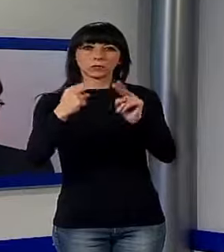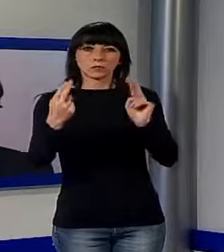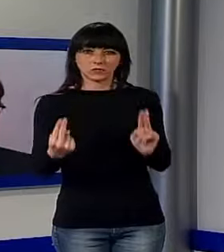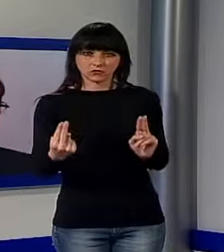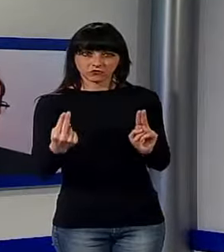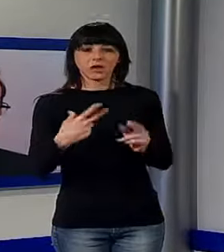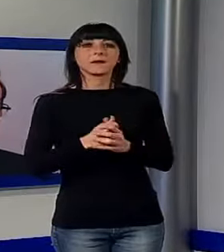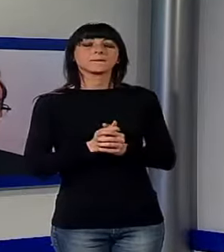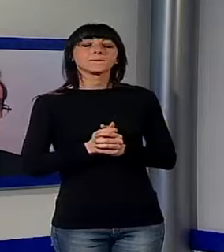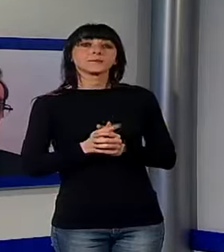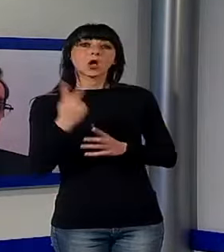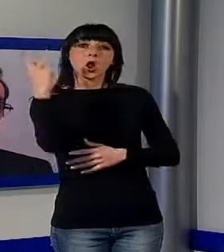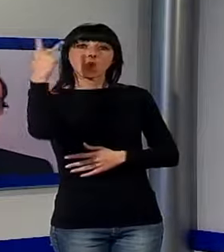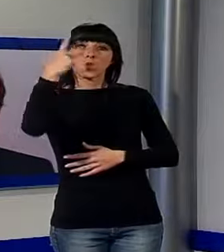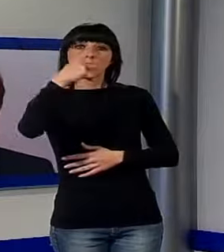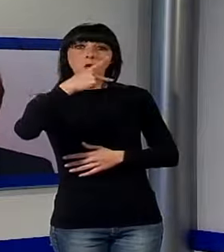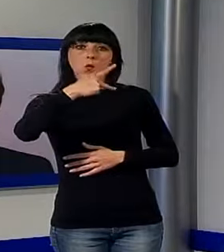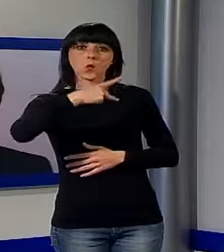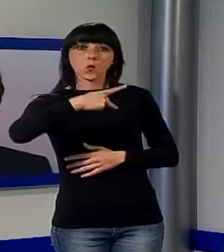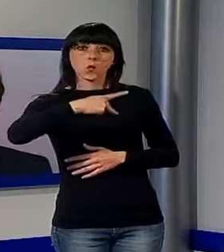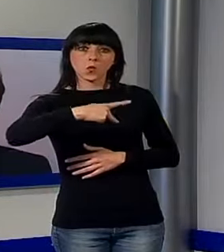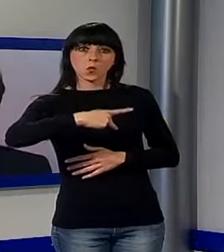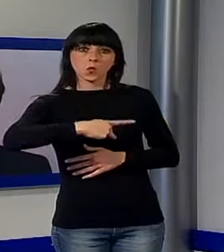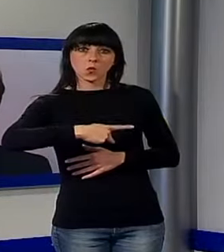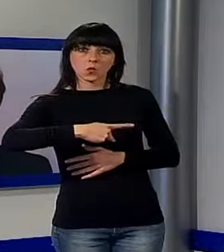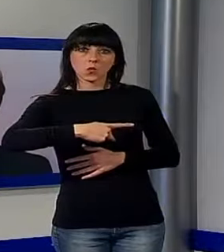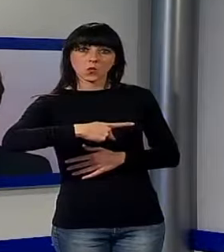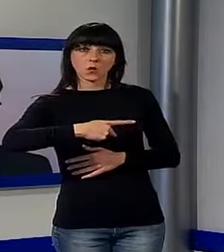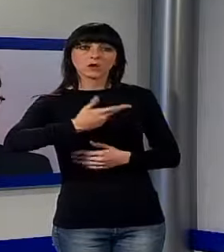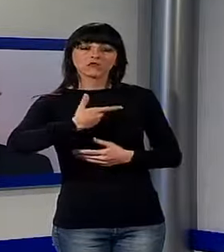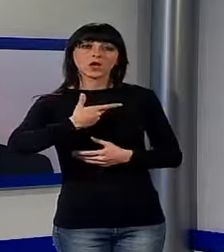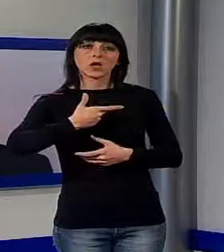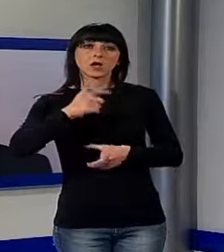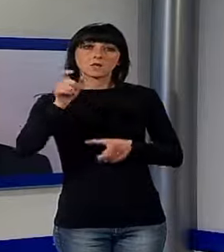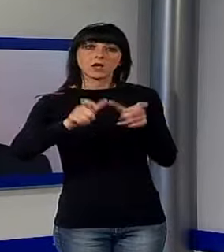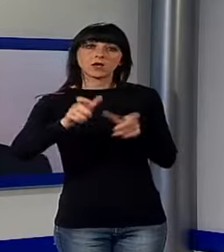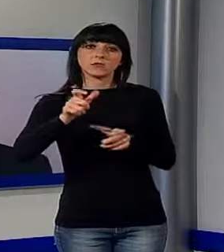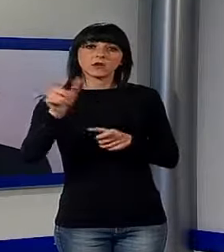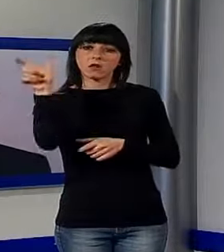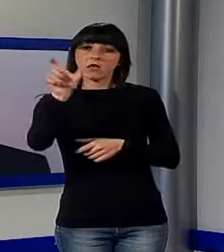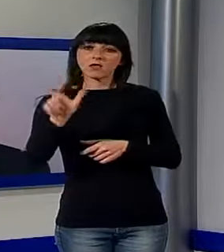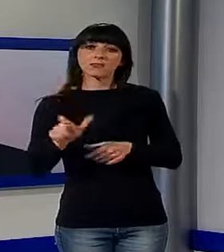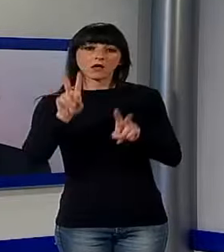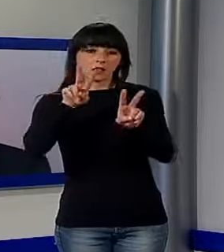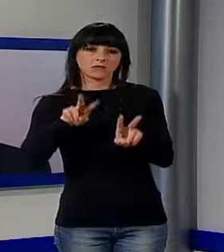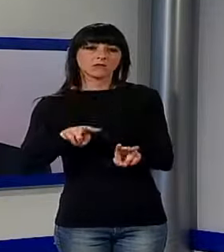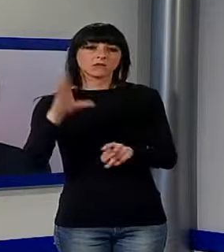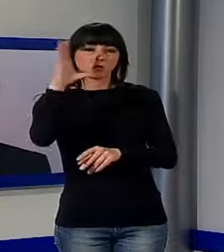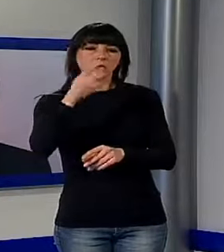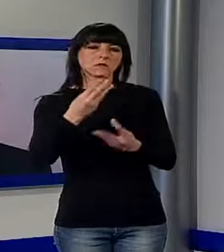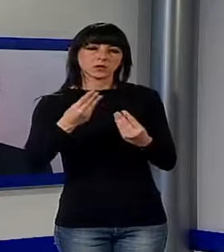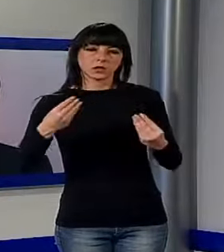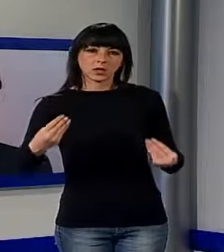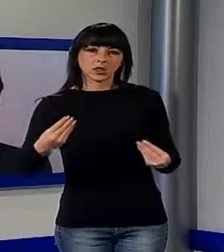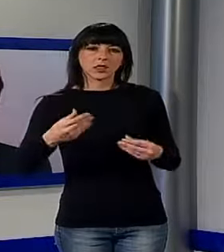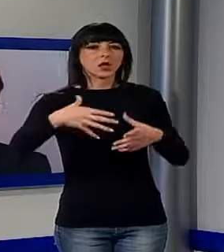Sul Lucca tengono anche le presenze degli italiani, abbiamo invece un calo più consistente